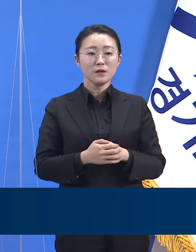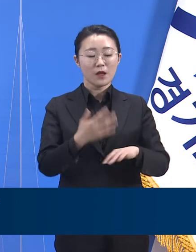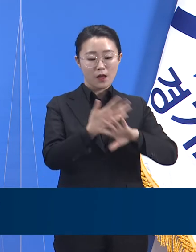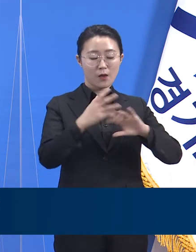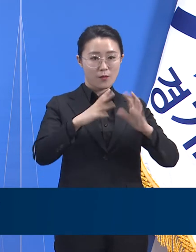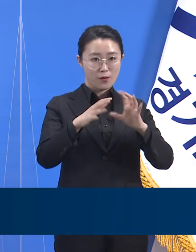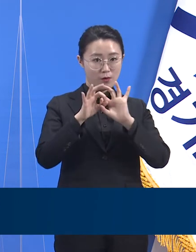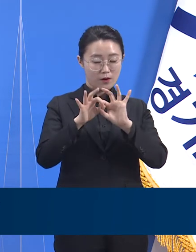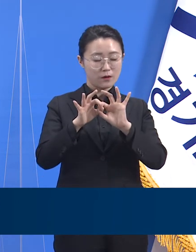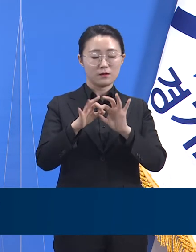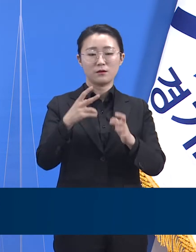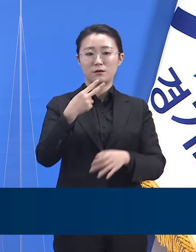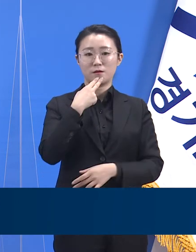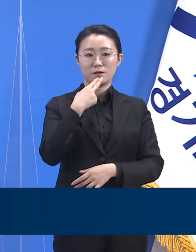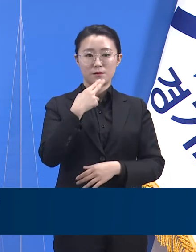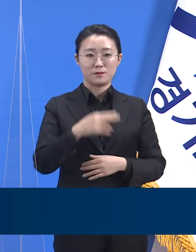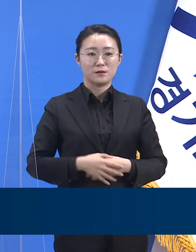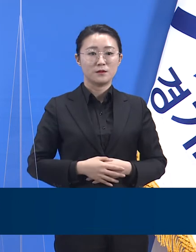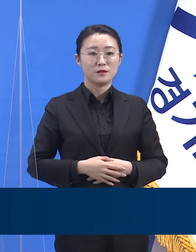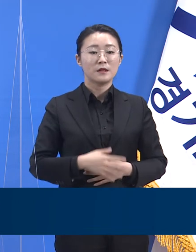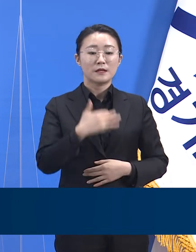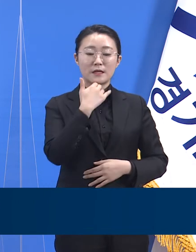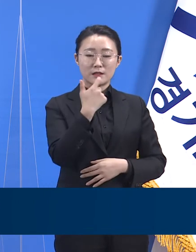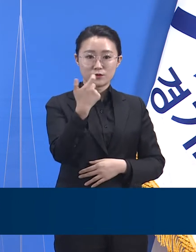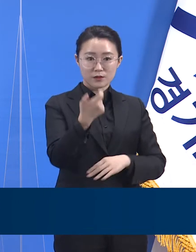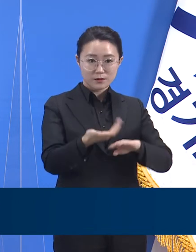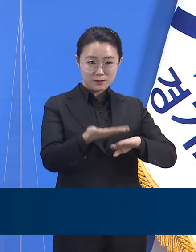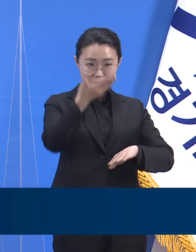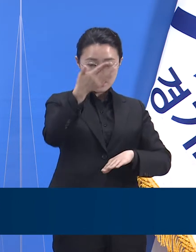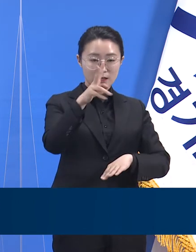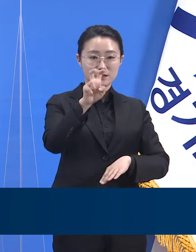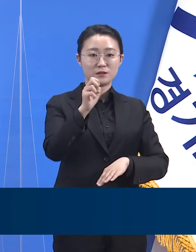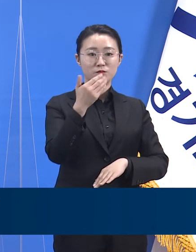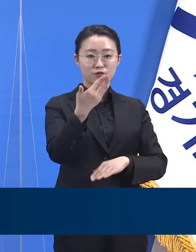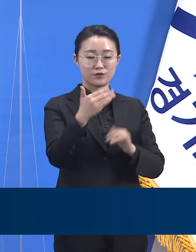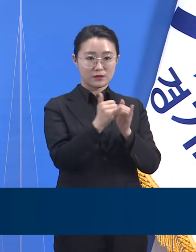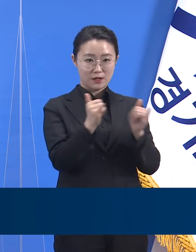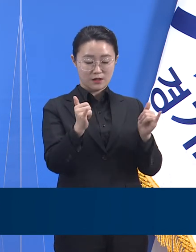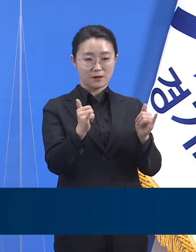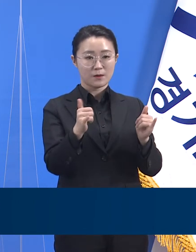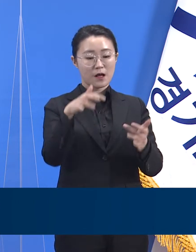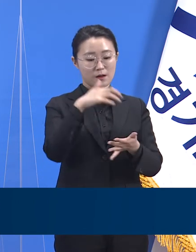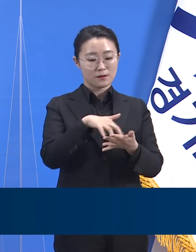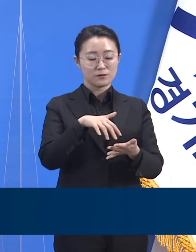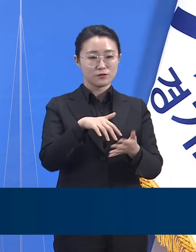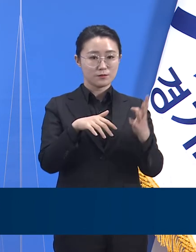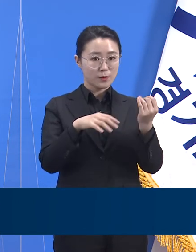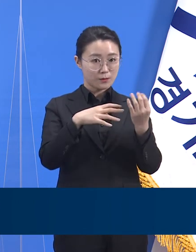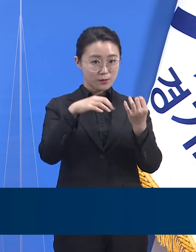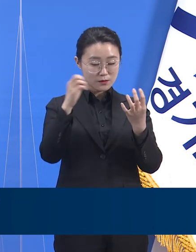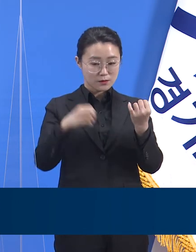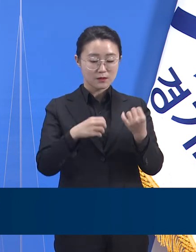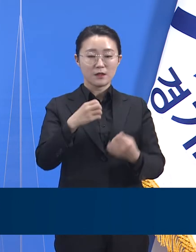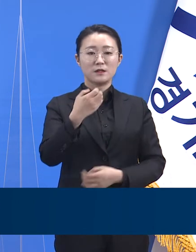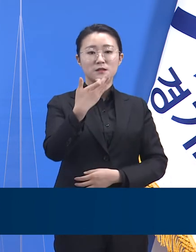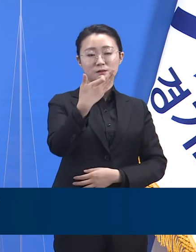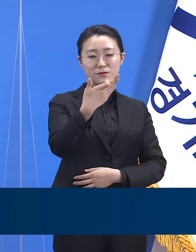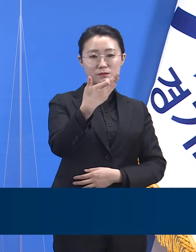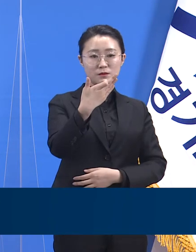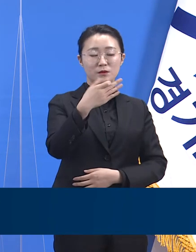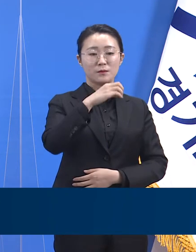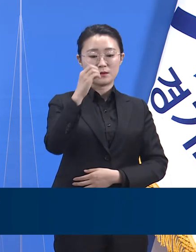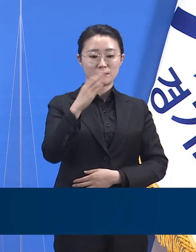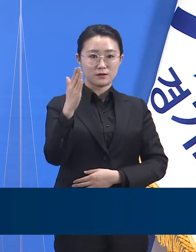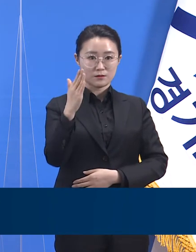60세 이상 고령자는 29명으로 19.7%를 차지합니다. 감염 경로를 알 수 없는